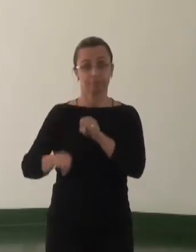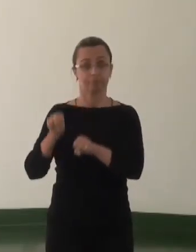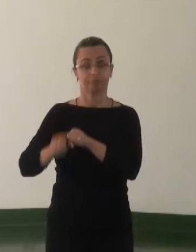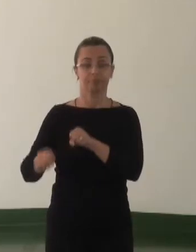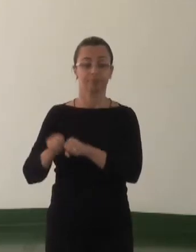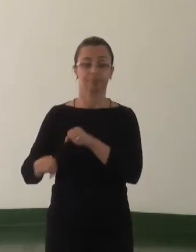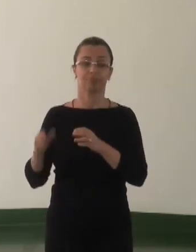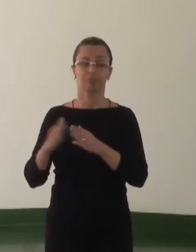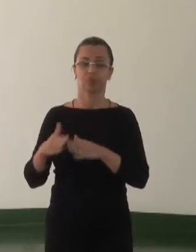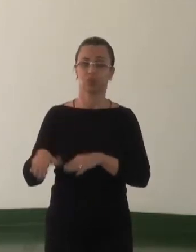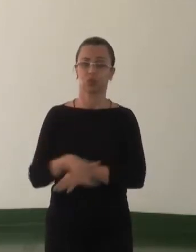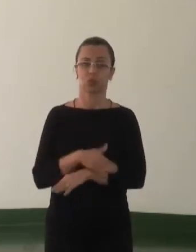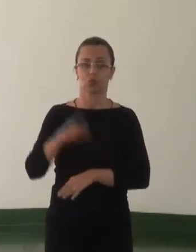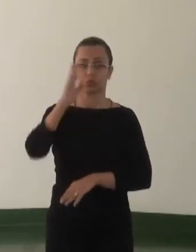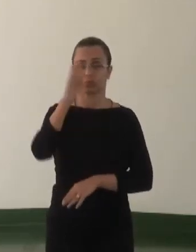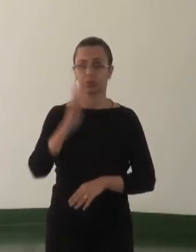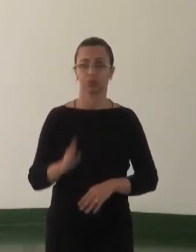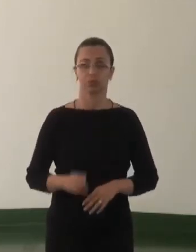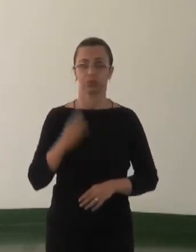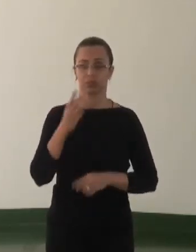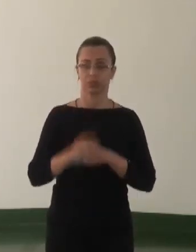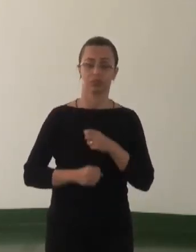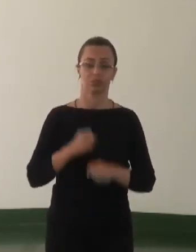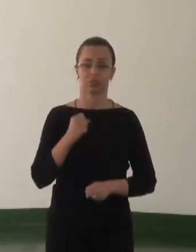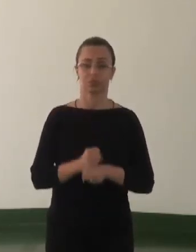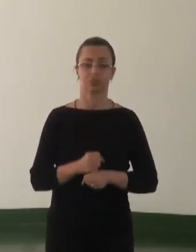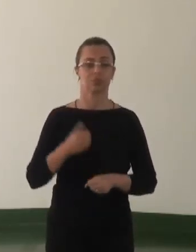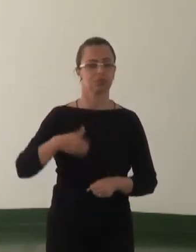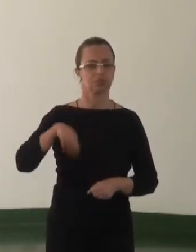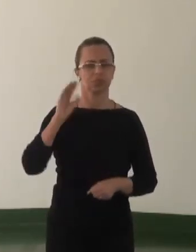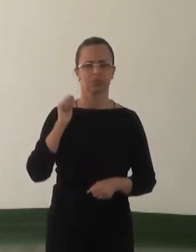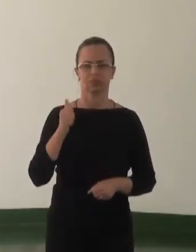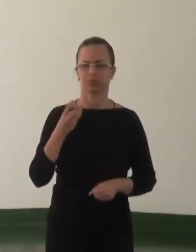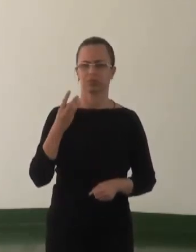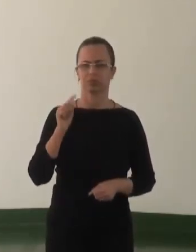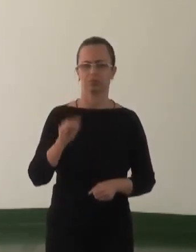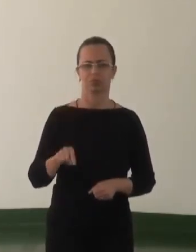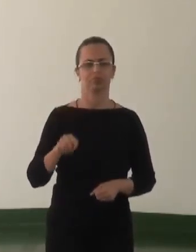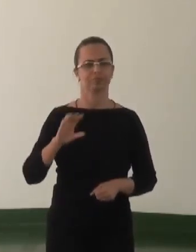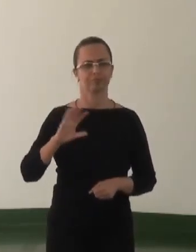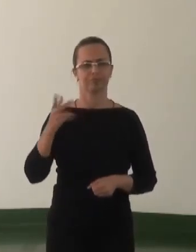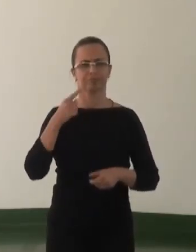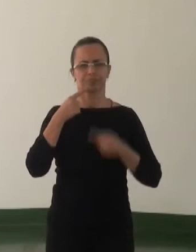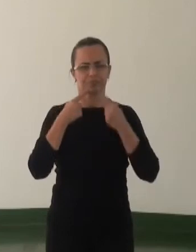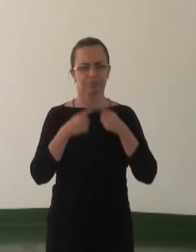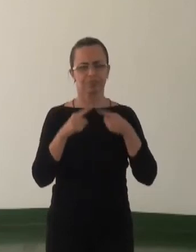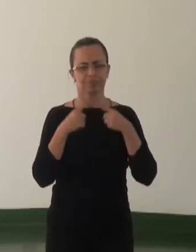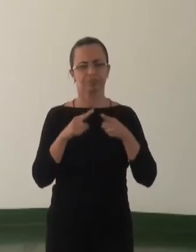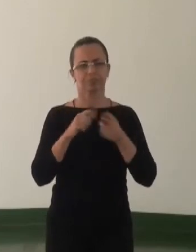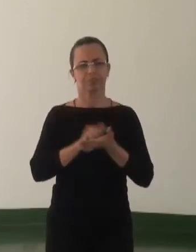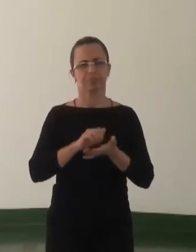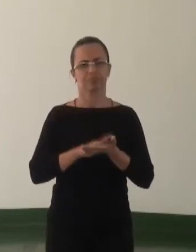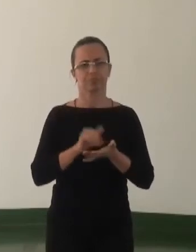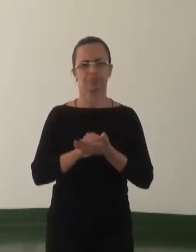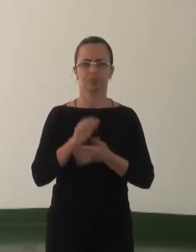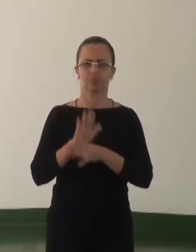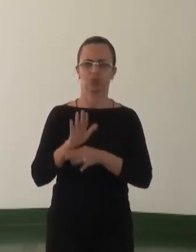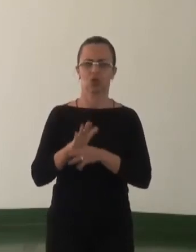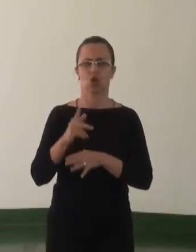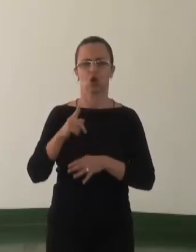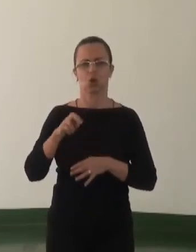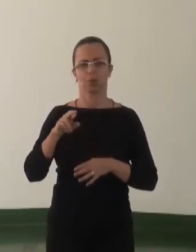situação de rua no Brasil em três anos, mais de 3 mil casos de denúncias que vêm assessorando as cooperativas, as